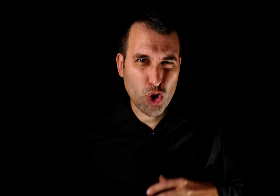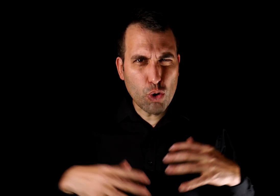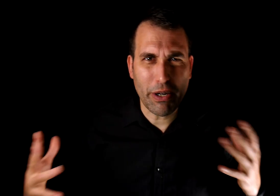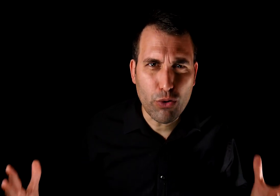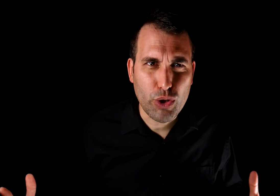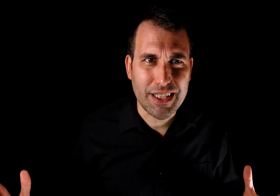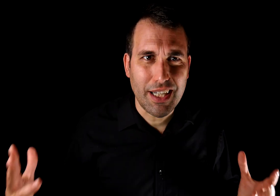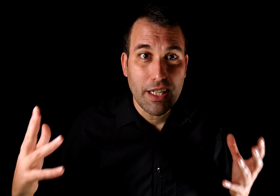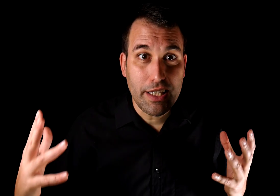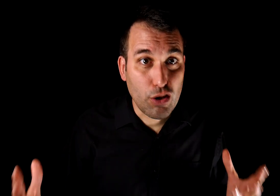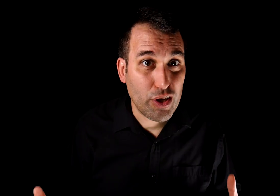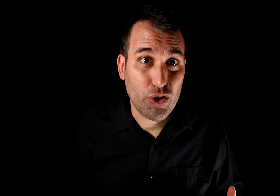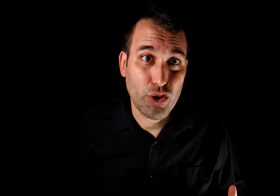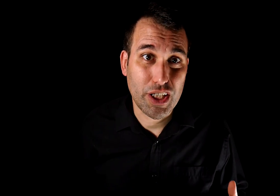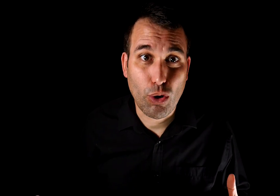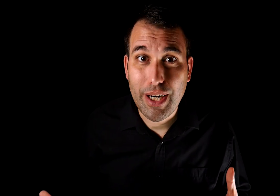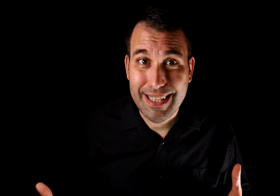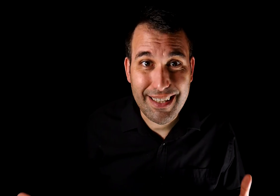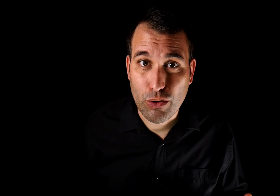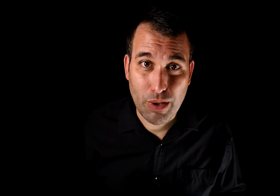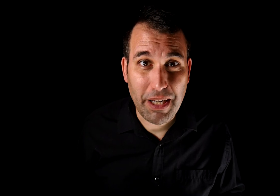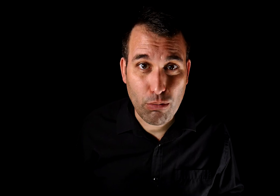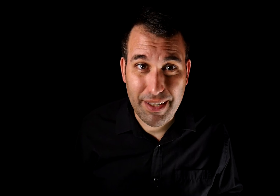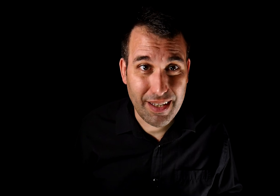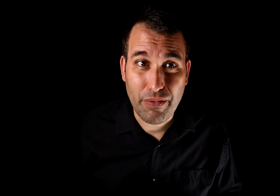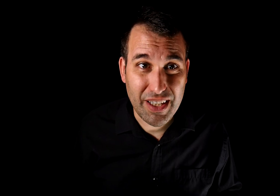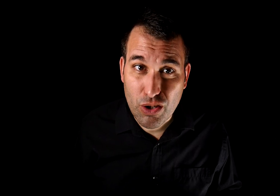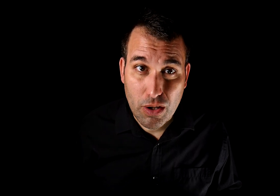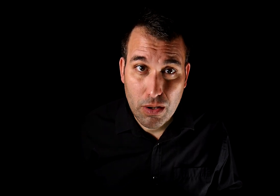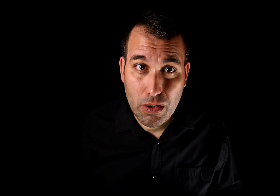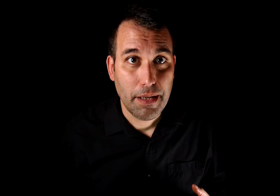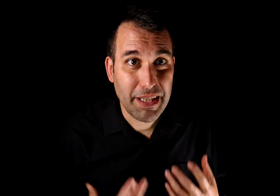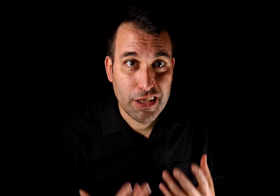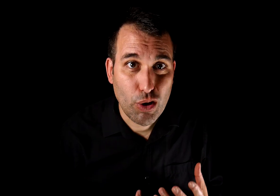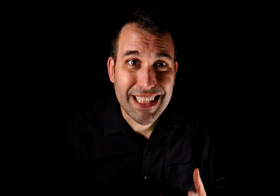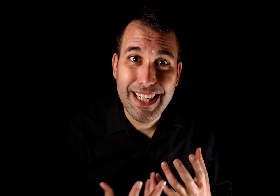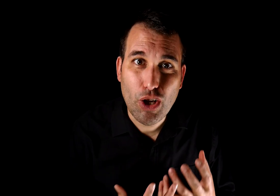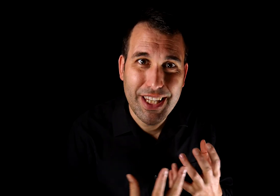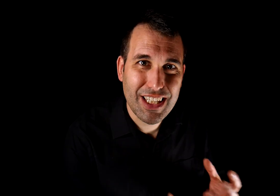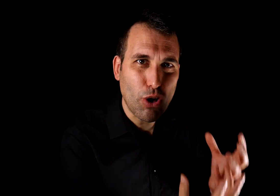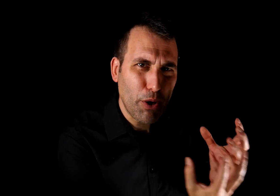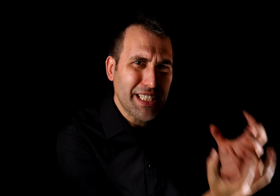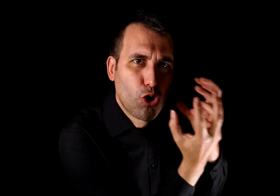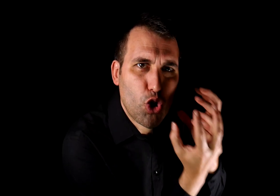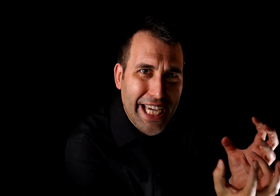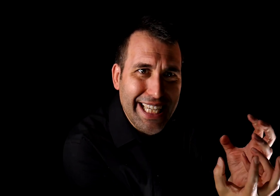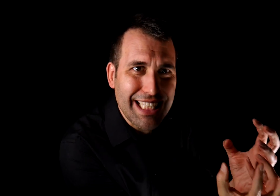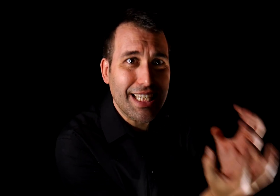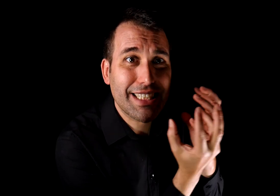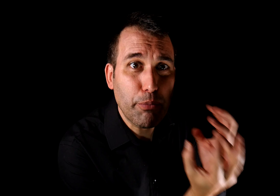superfuturista y no reconoció que solo era atrezo de una película de ciencia ficción. Mientras no hayas tenido acceso a pruebas concretas de las que